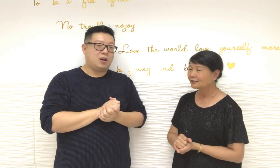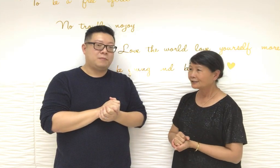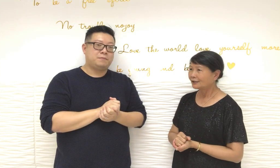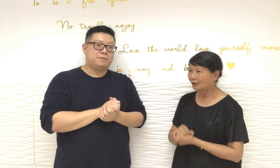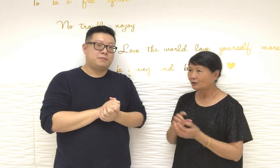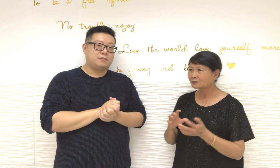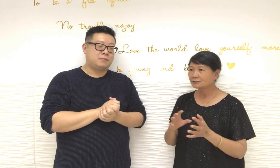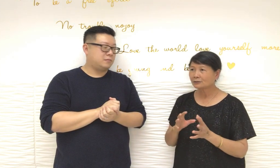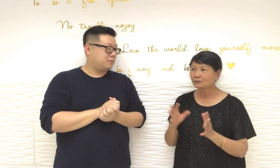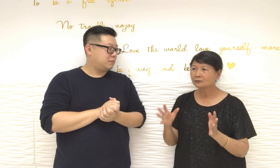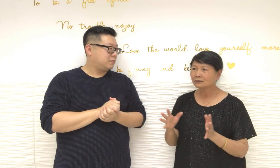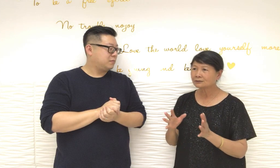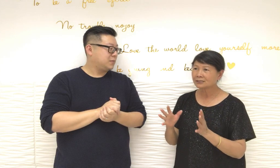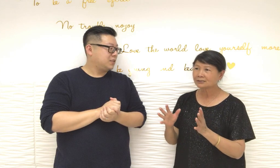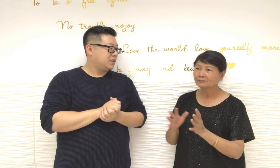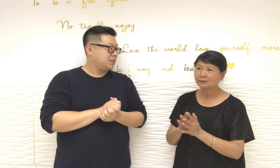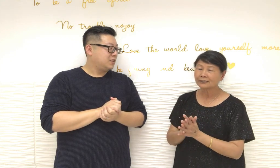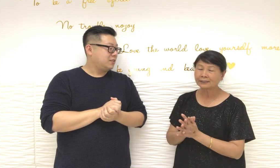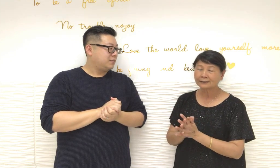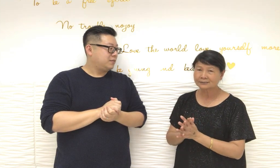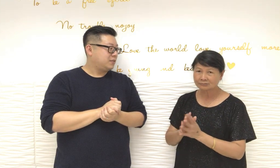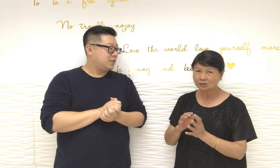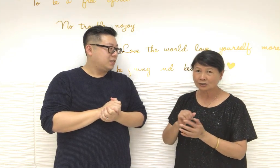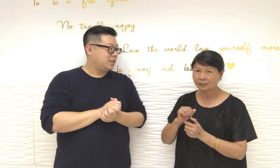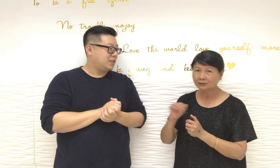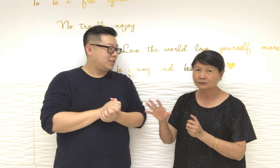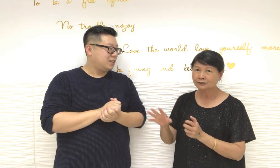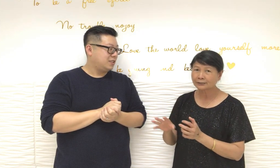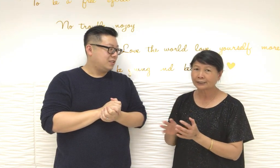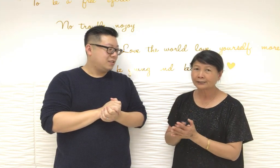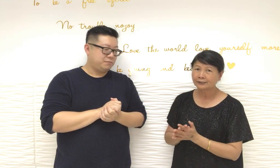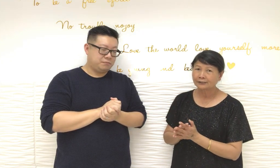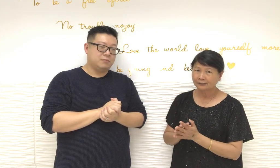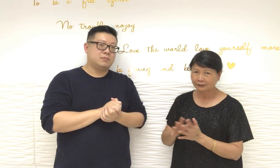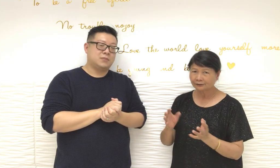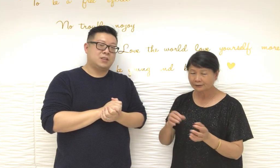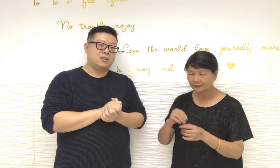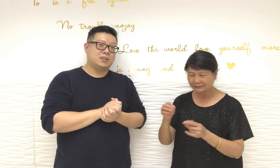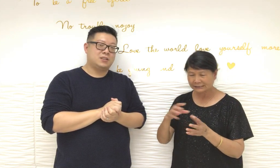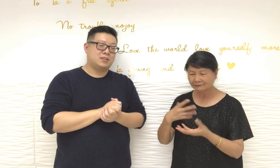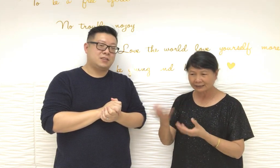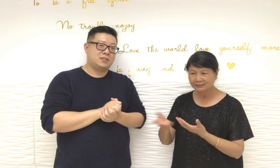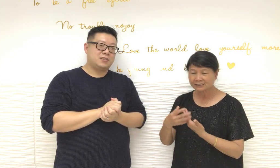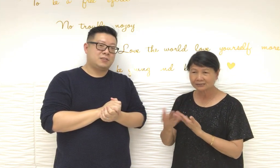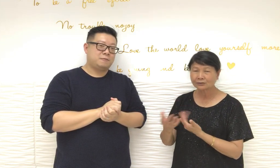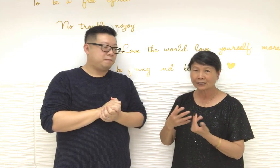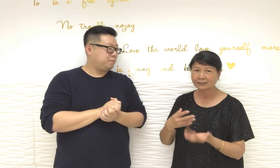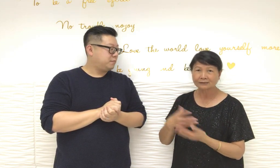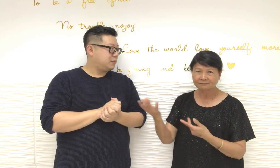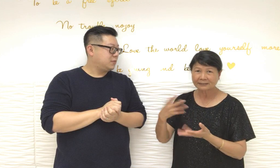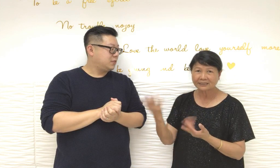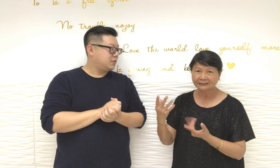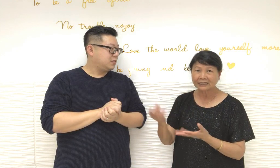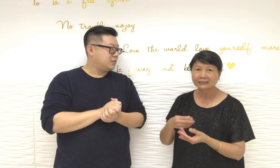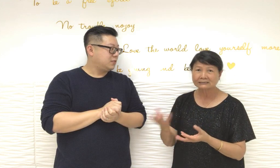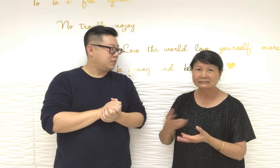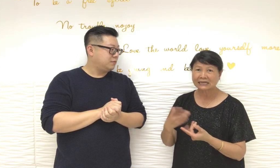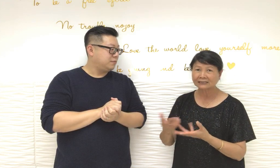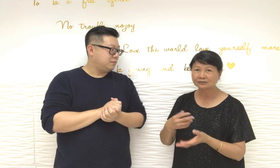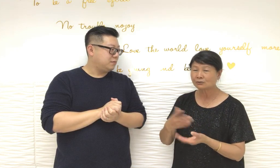我看到很多店鋪蟬除是向出的即是說錢都是給人賺都